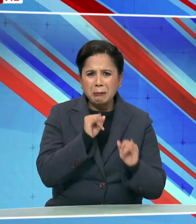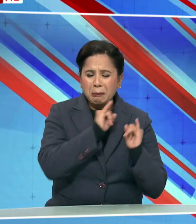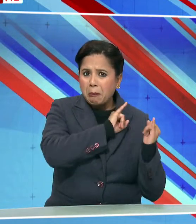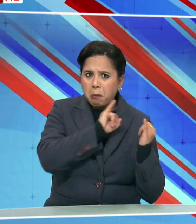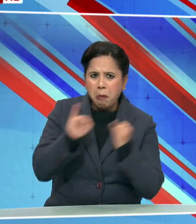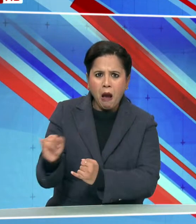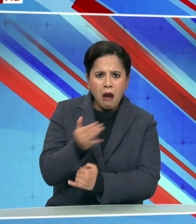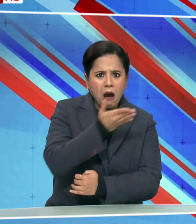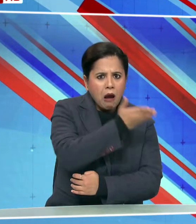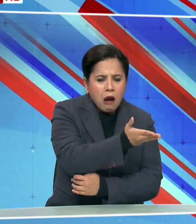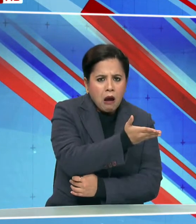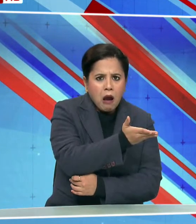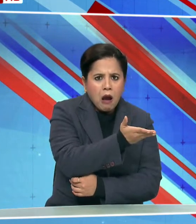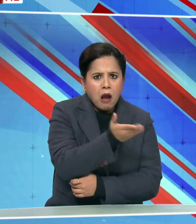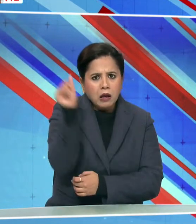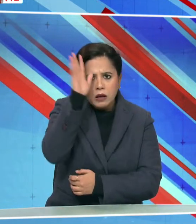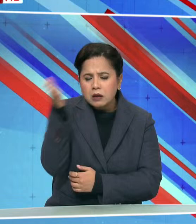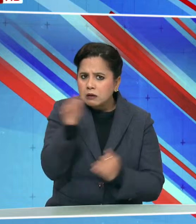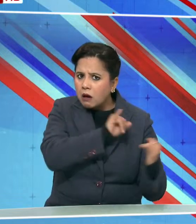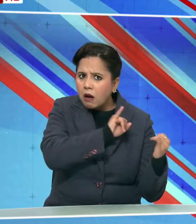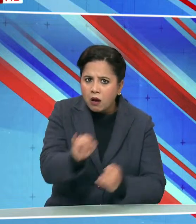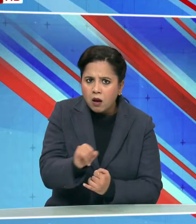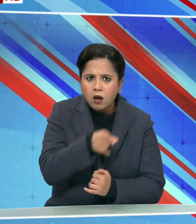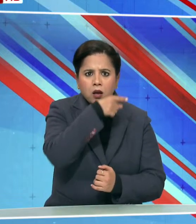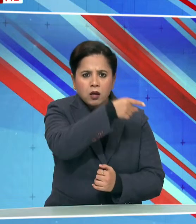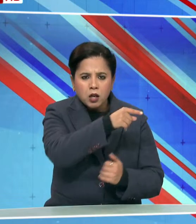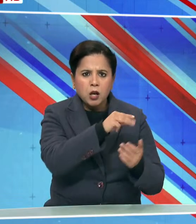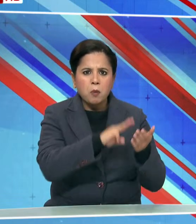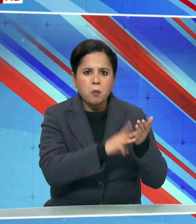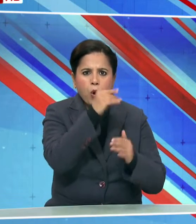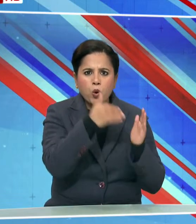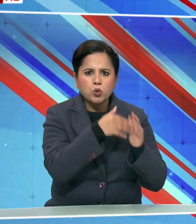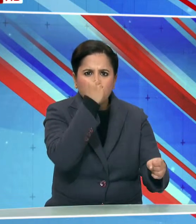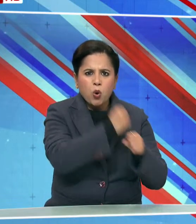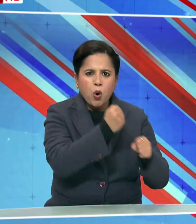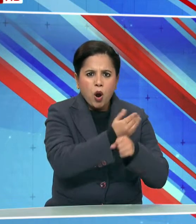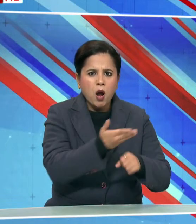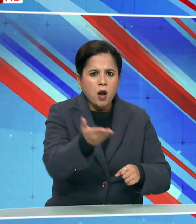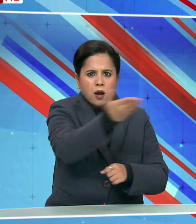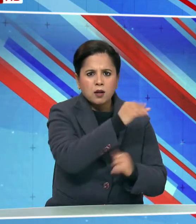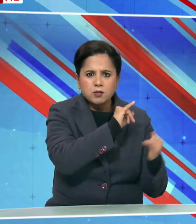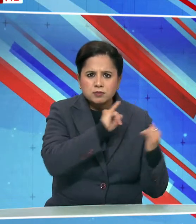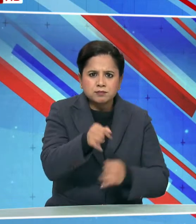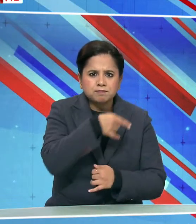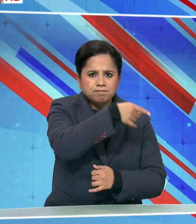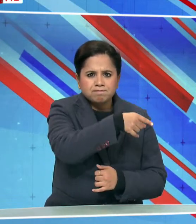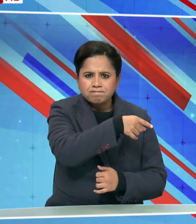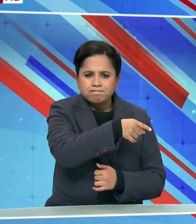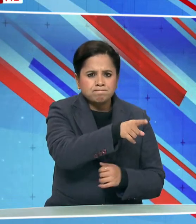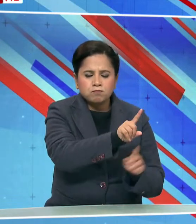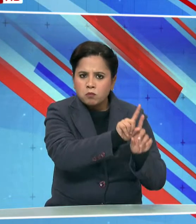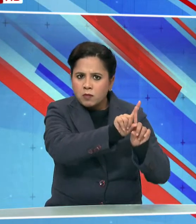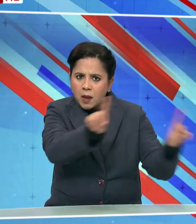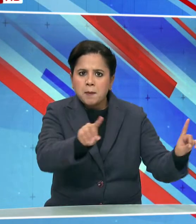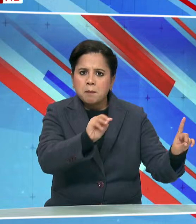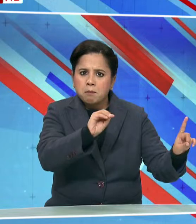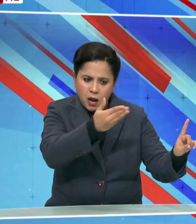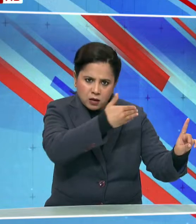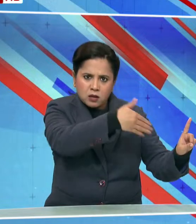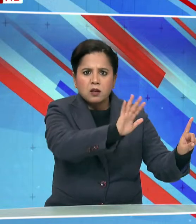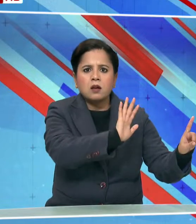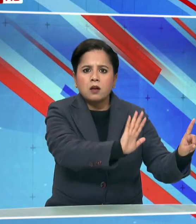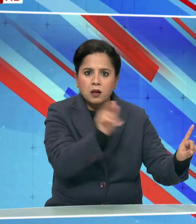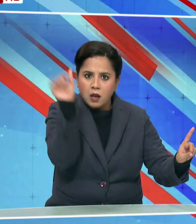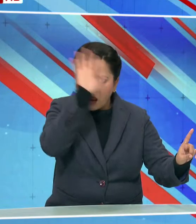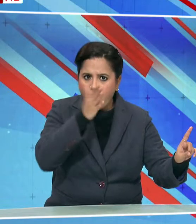भाशा का इस्तमाल किया है मौमट मौईज्दू की सरकार को इस बयान से अपने आपको अलग कर लेना चाहिए और